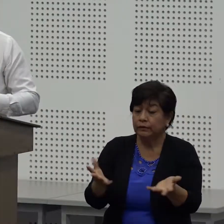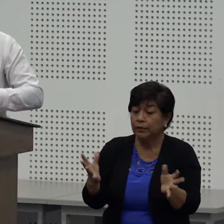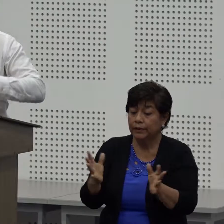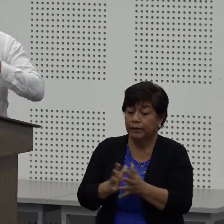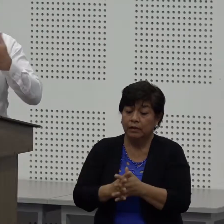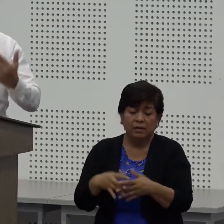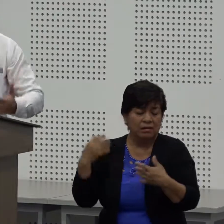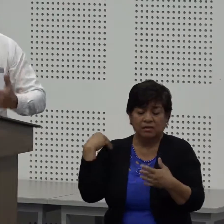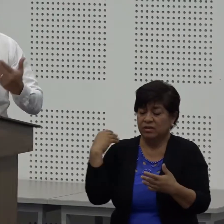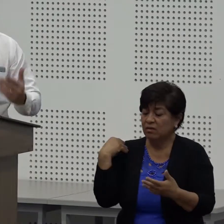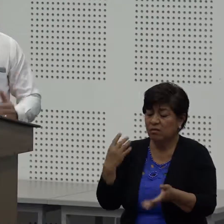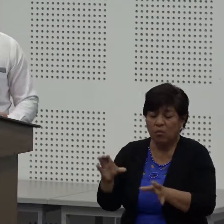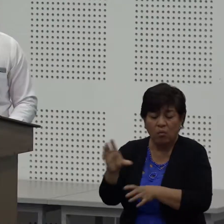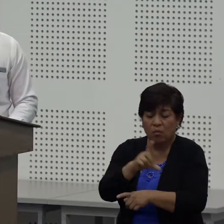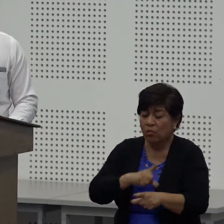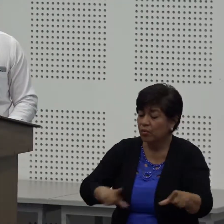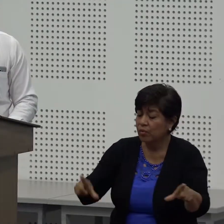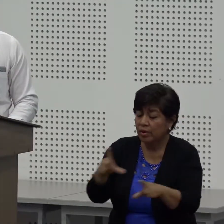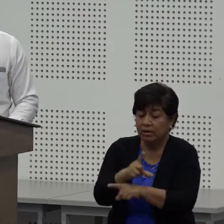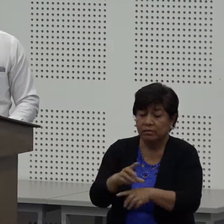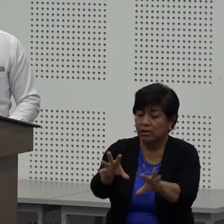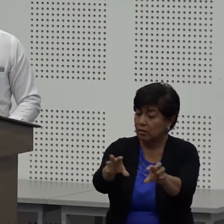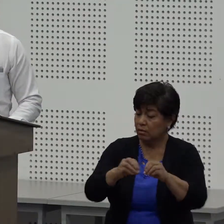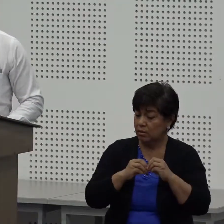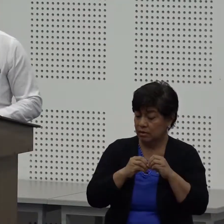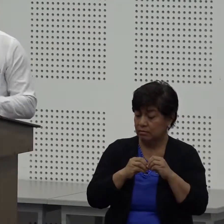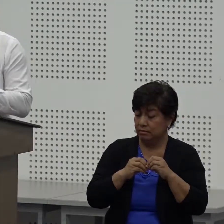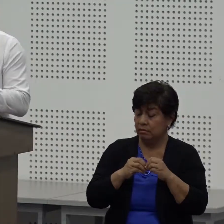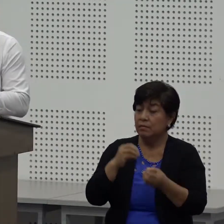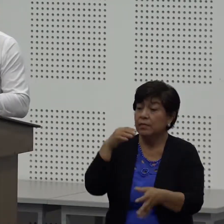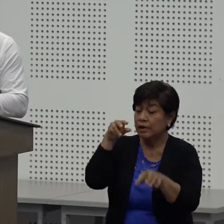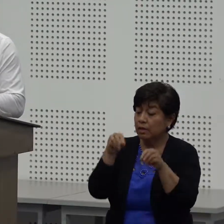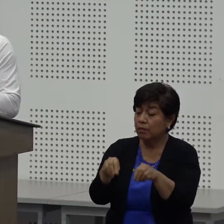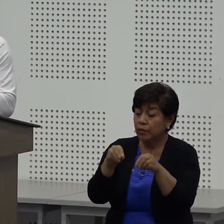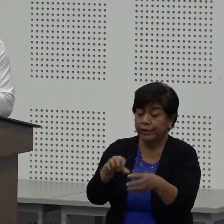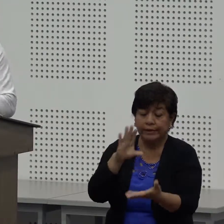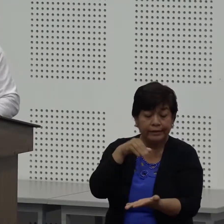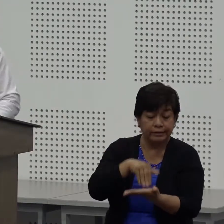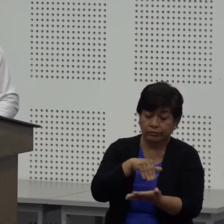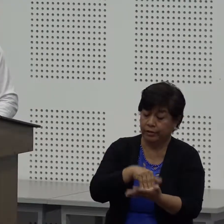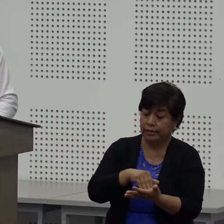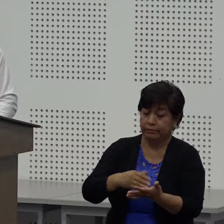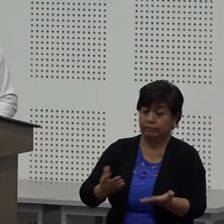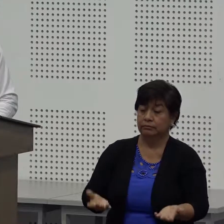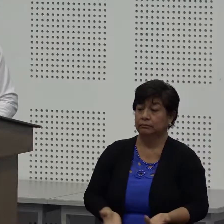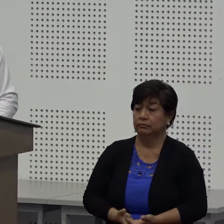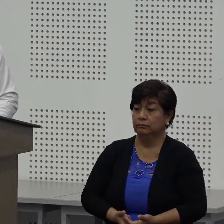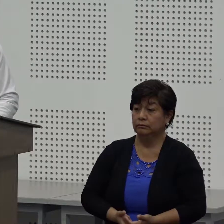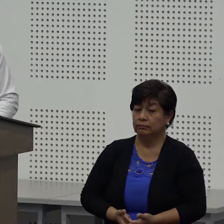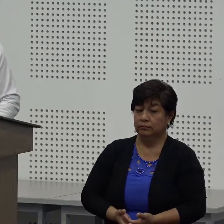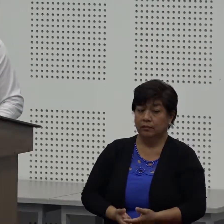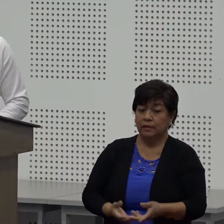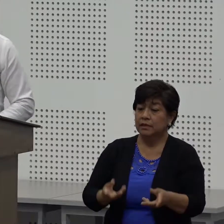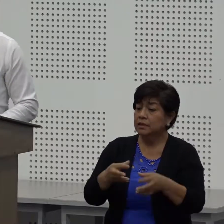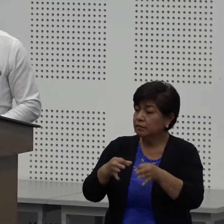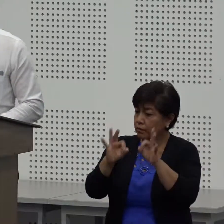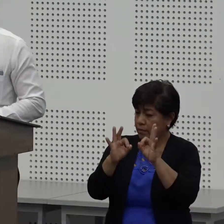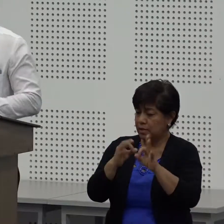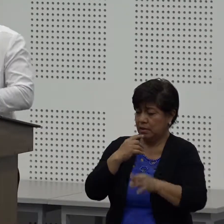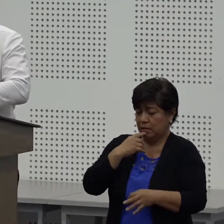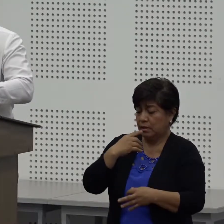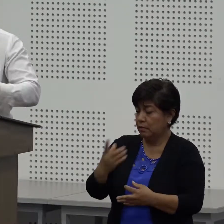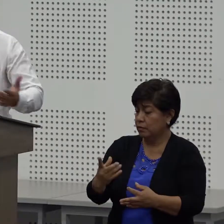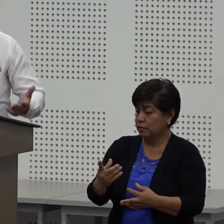no tengo un sitio, un lugar donde la puedan acoger para que ella pueda continuar sus estudios superiores De esa forma le